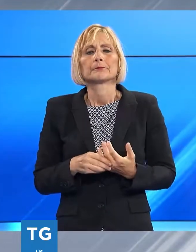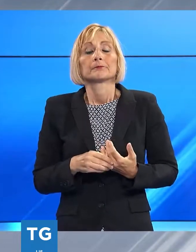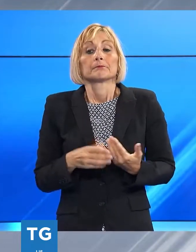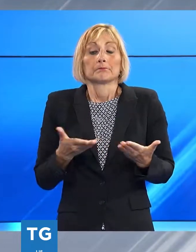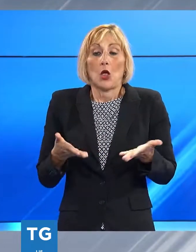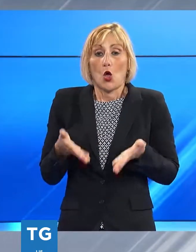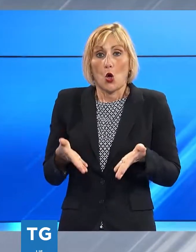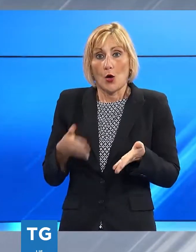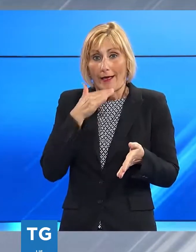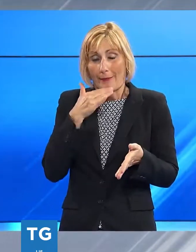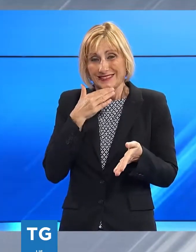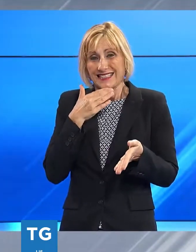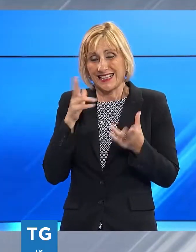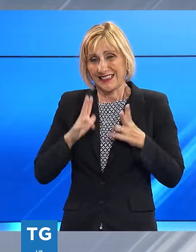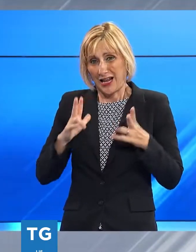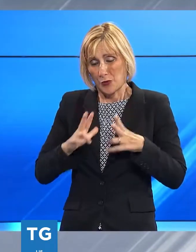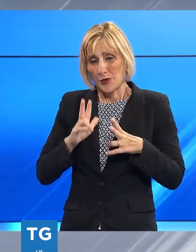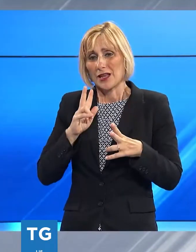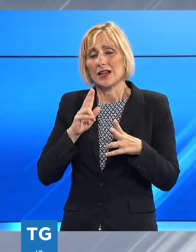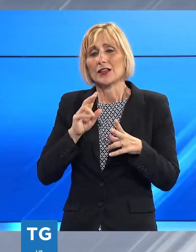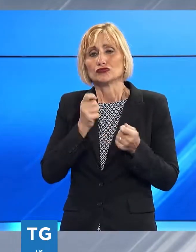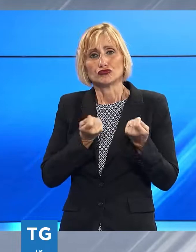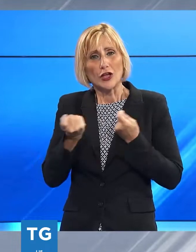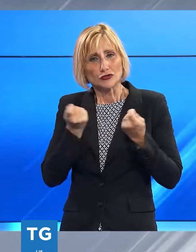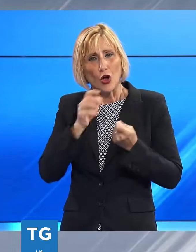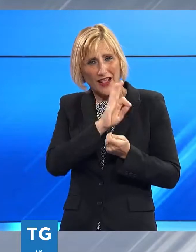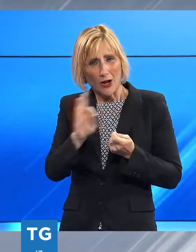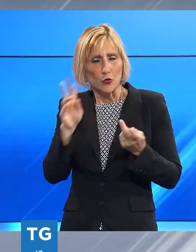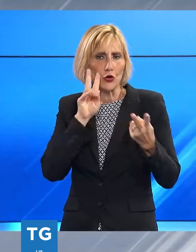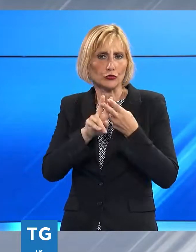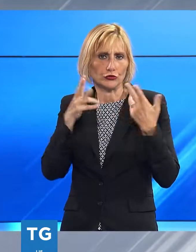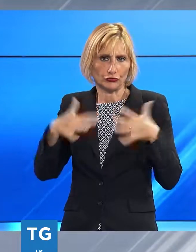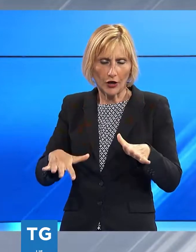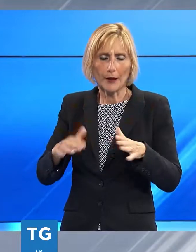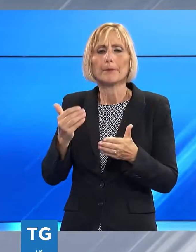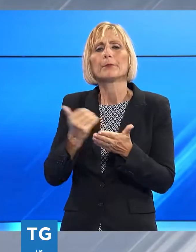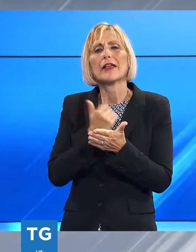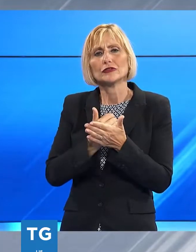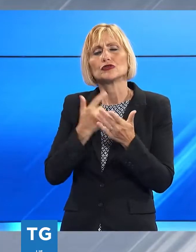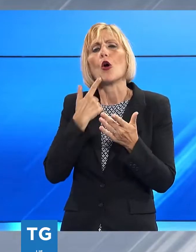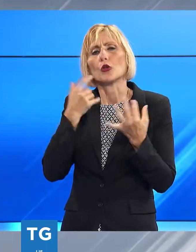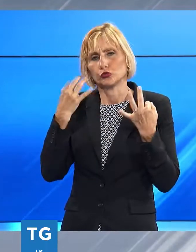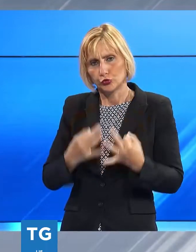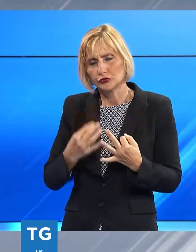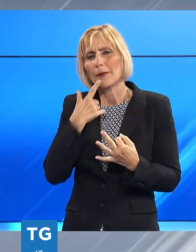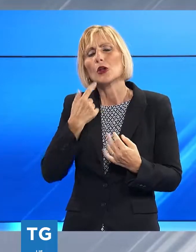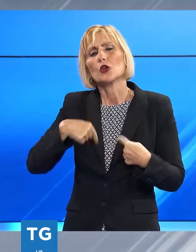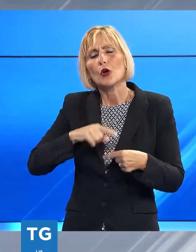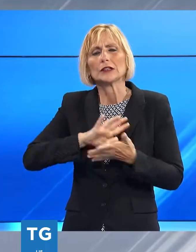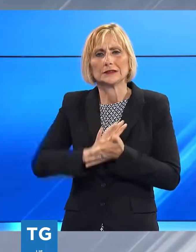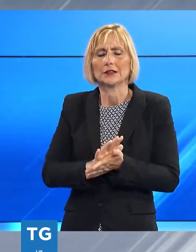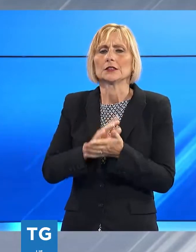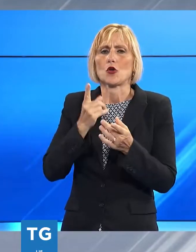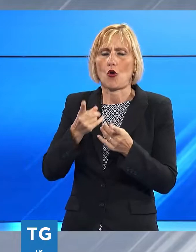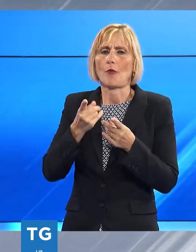incontrato alcuni gestori con i quali abbiamo parlato ma la prevenzione è giusta ma faremo anche una dura repressione nei confronti di chi